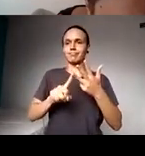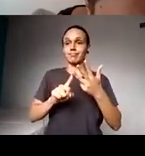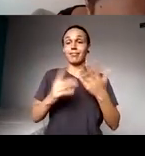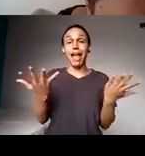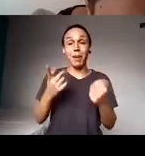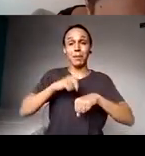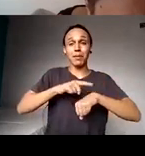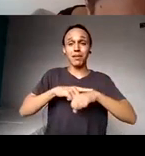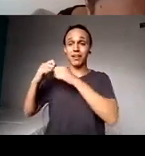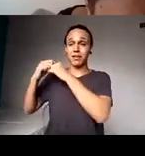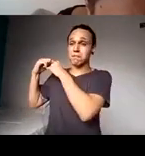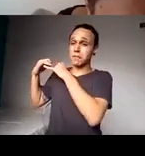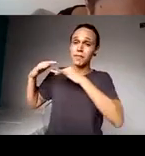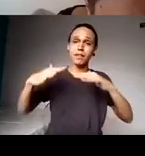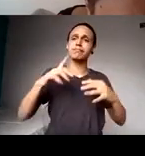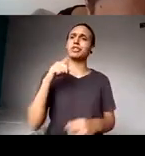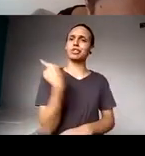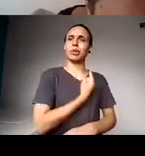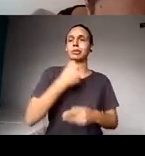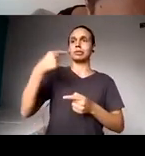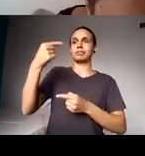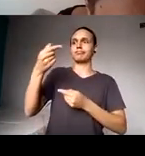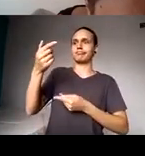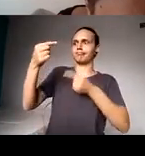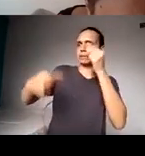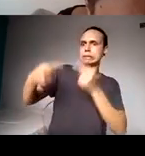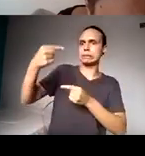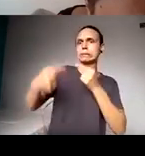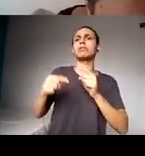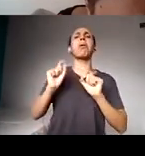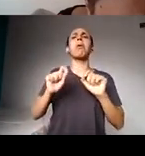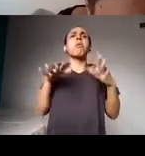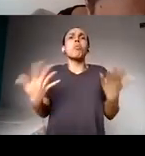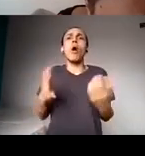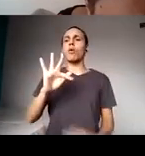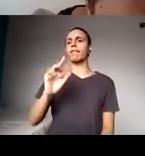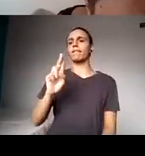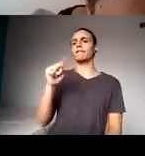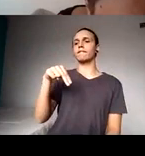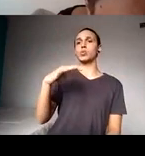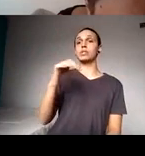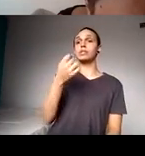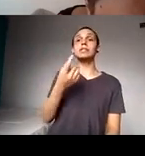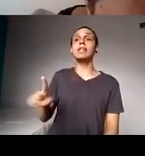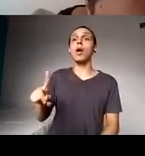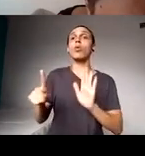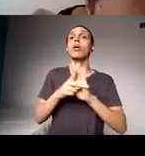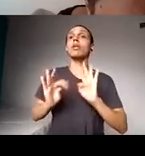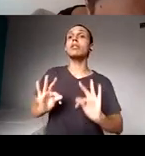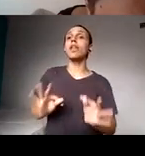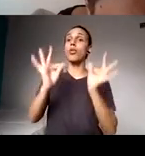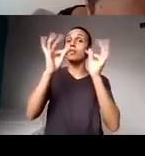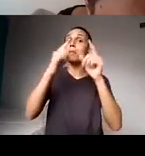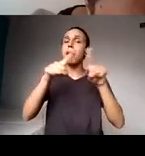discutido isso muito, a função da tecnologia, mas também a sua usabilidade, o seu design